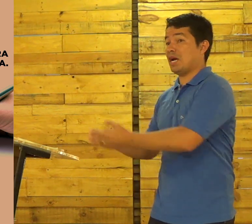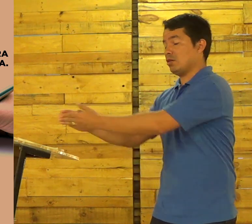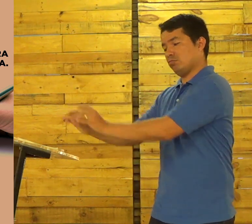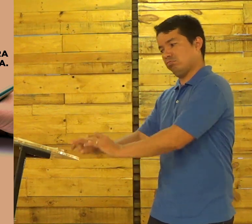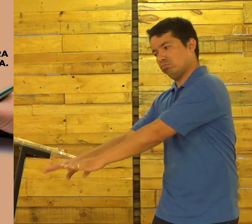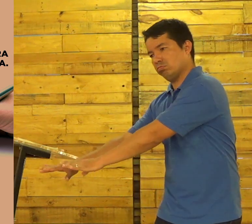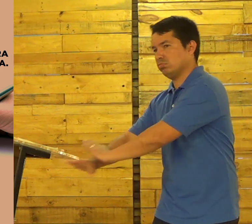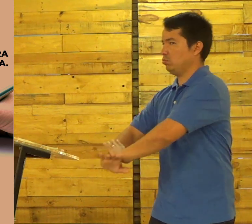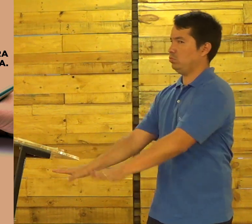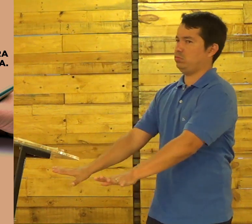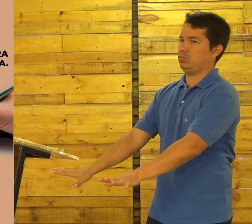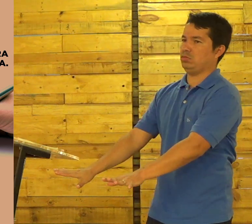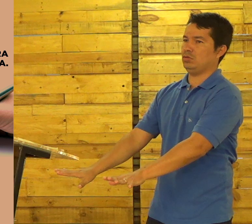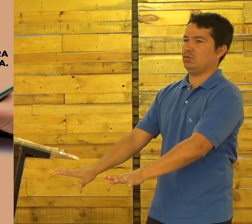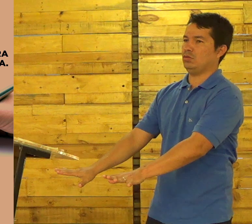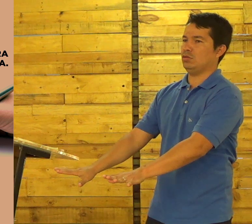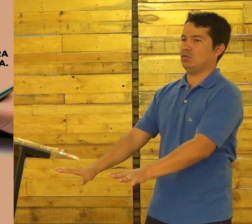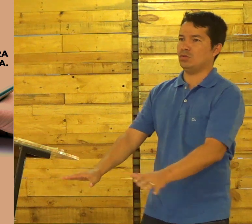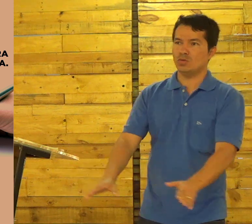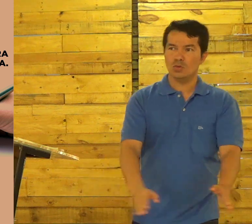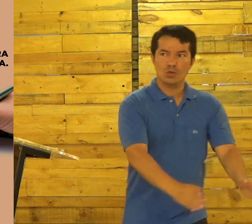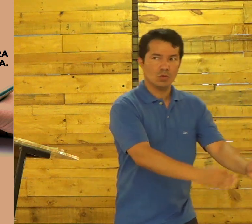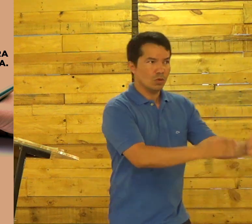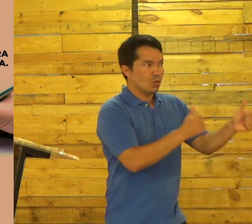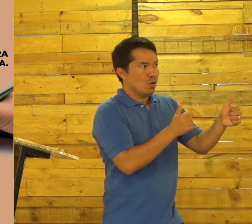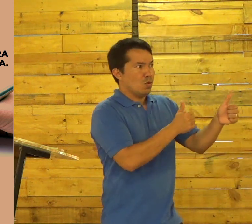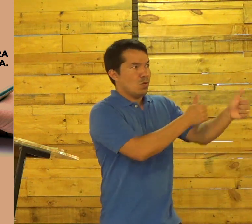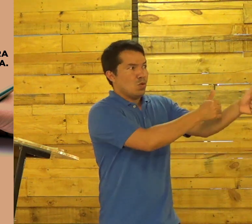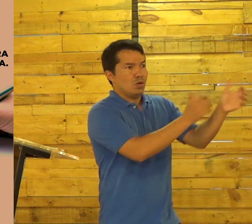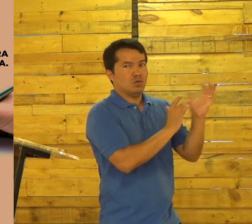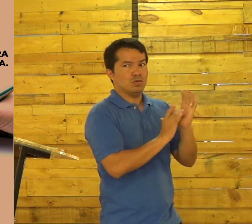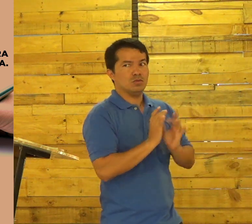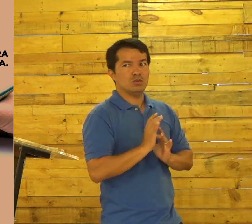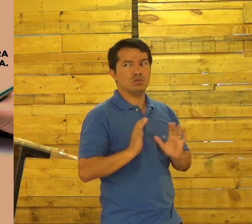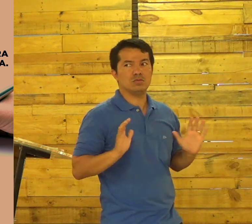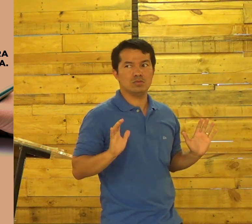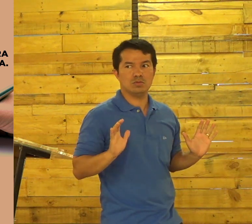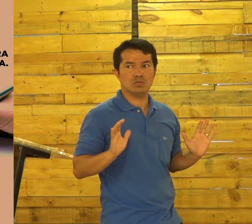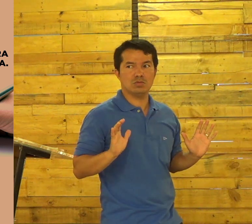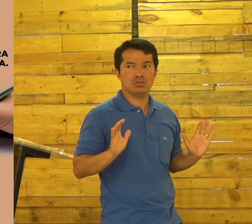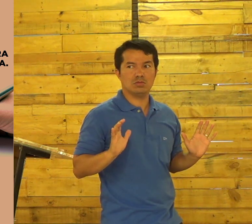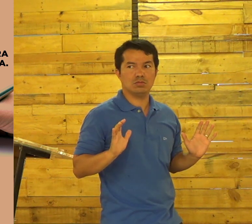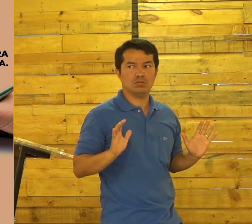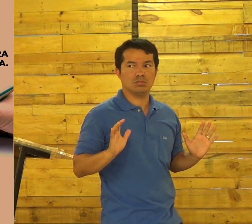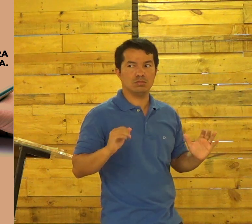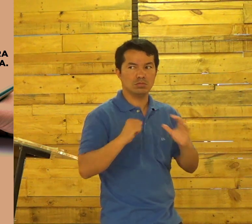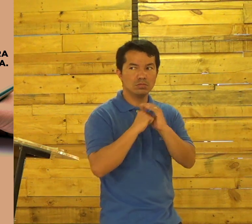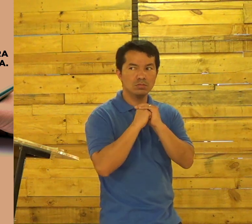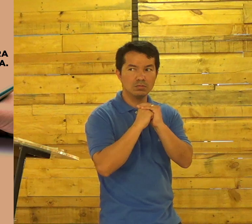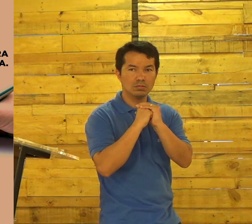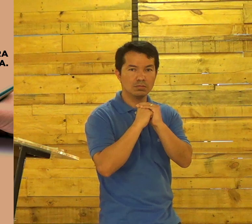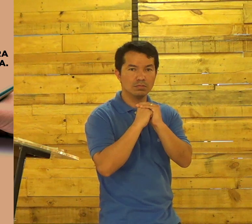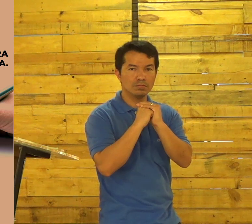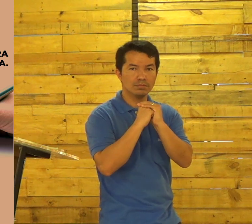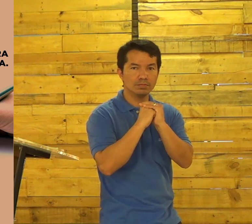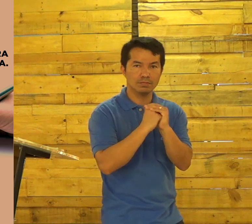redes Largar o barco E seguir a Jesus Amém